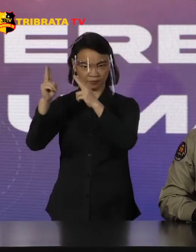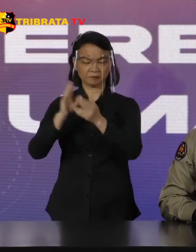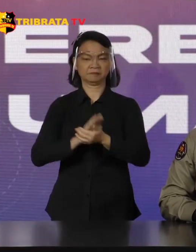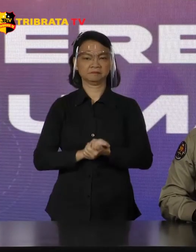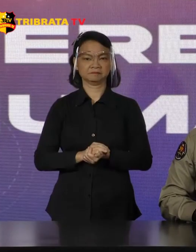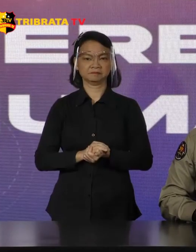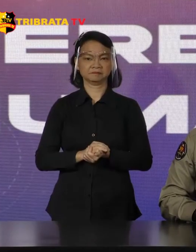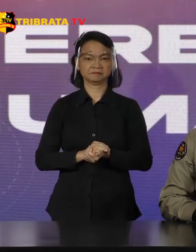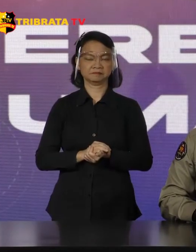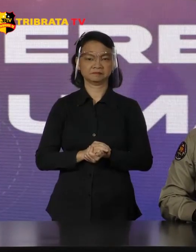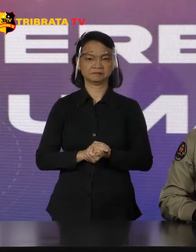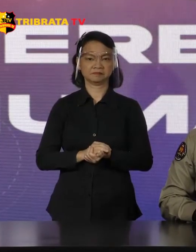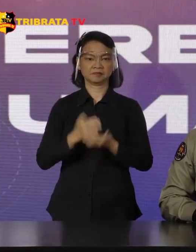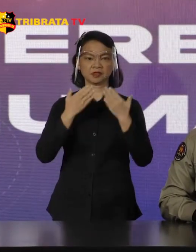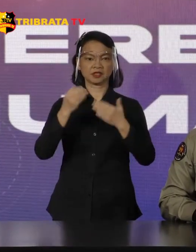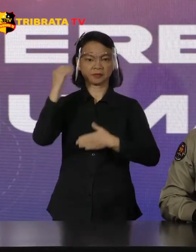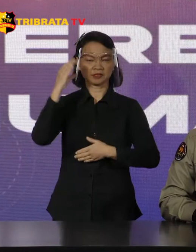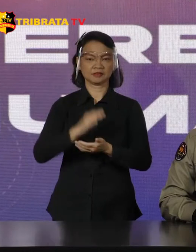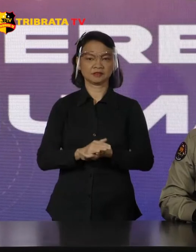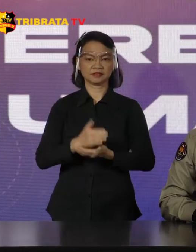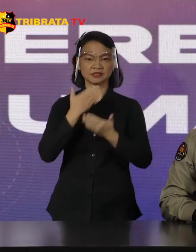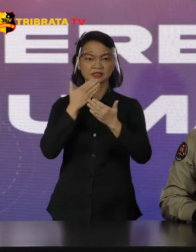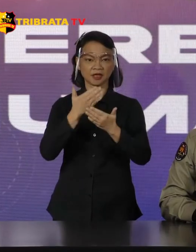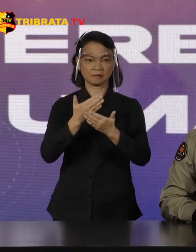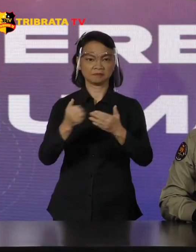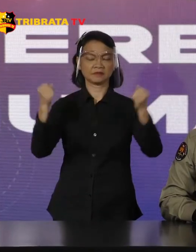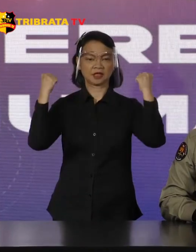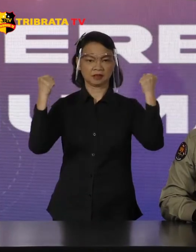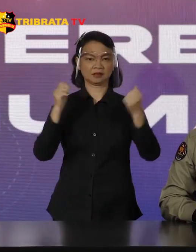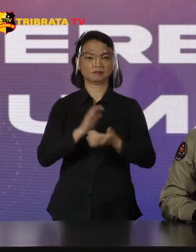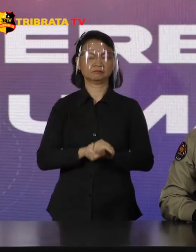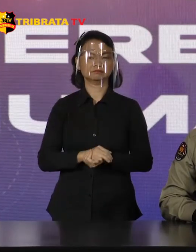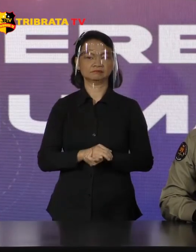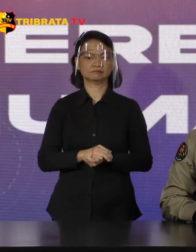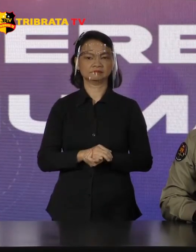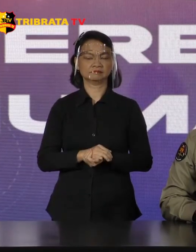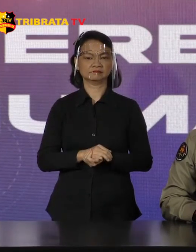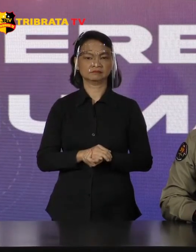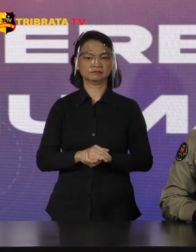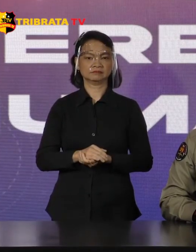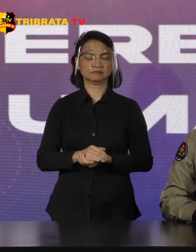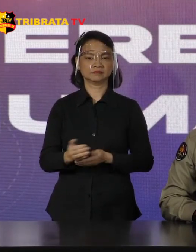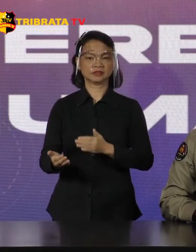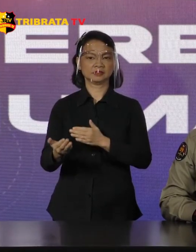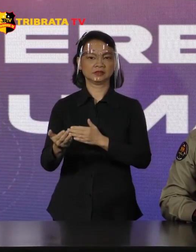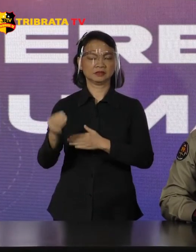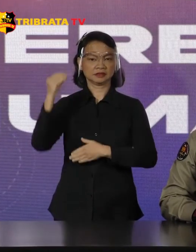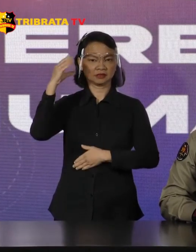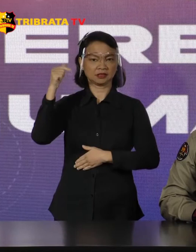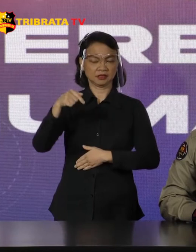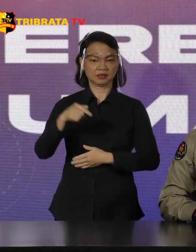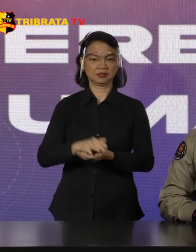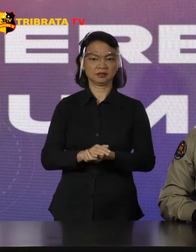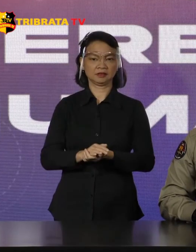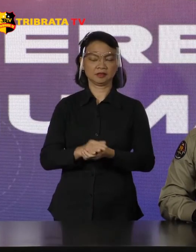Selamat siang, salam sehat untuk kita semua Pada siang hari ini kita meng-update kembali